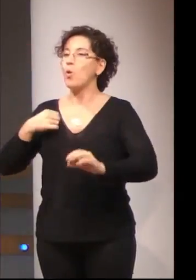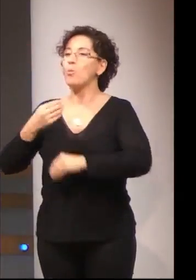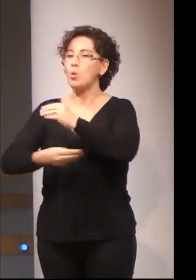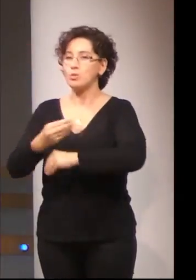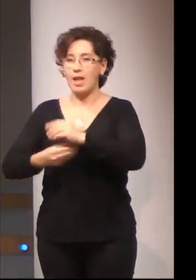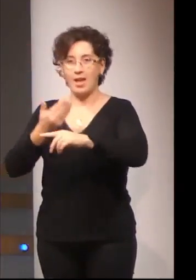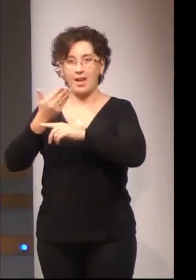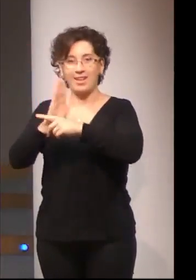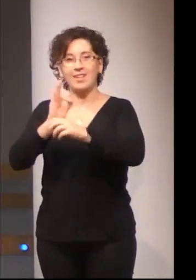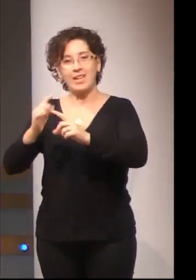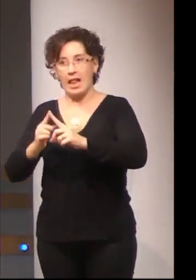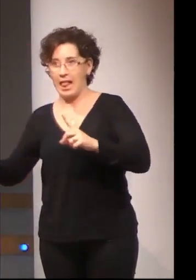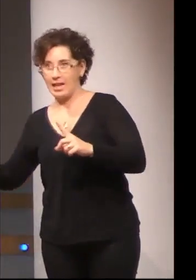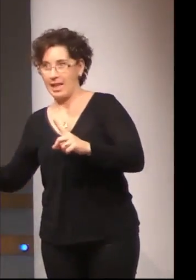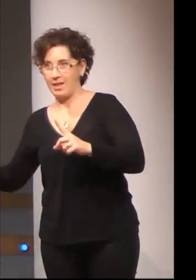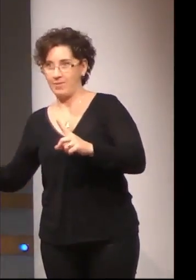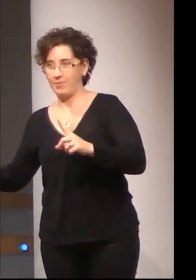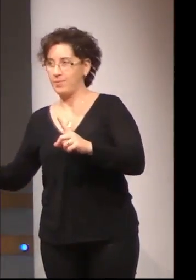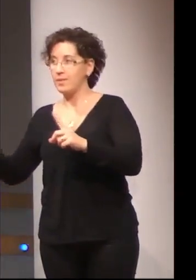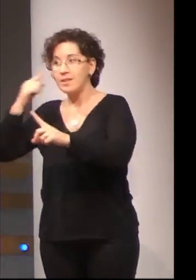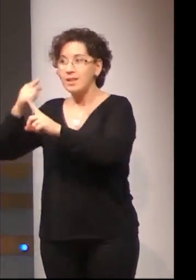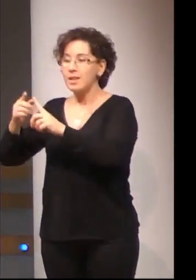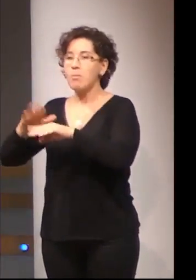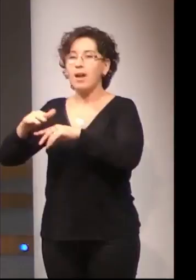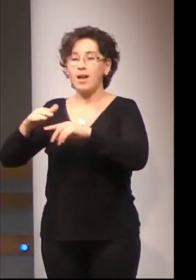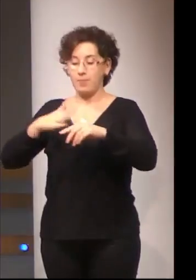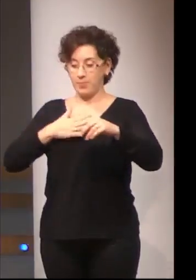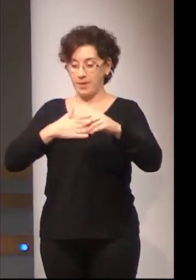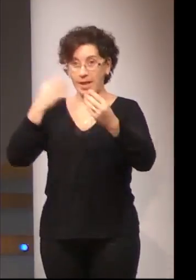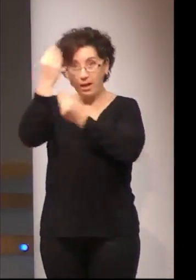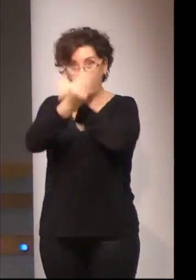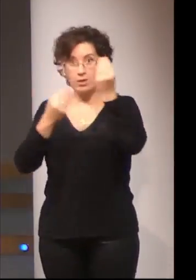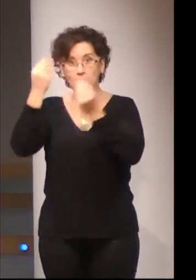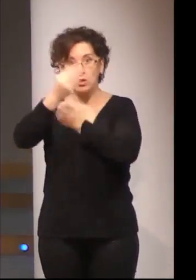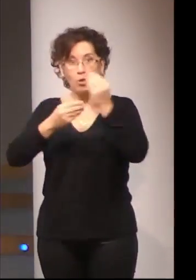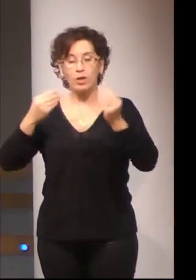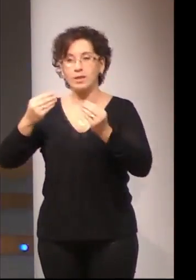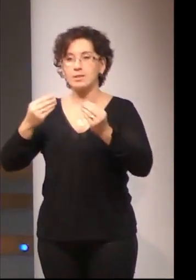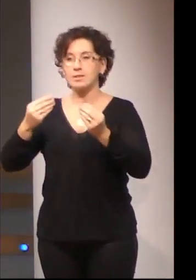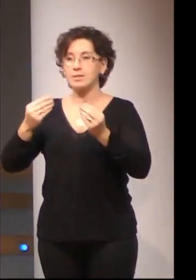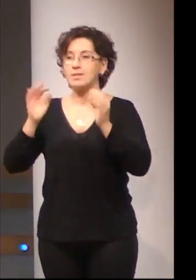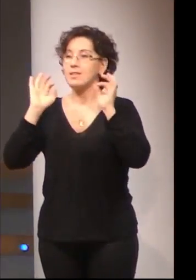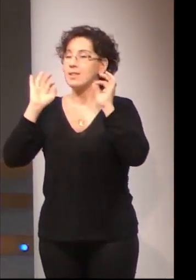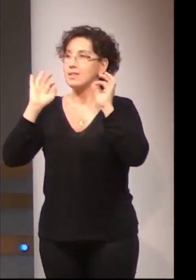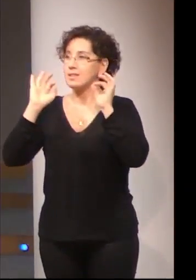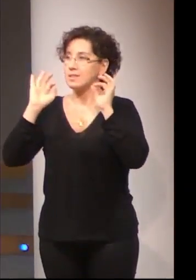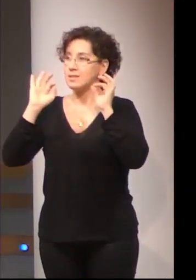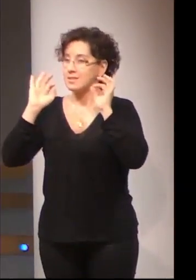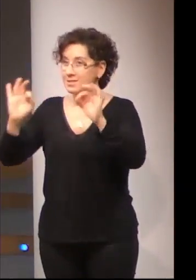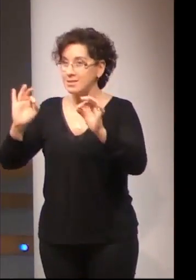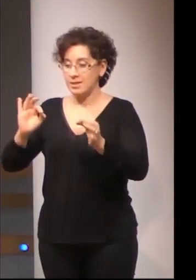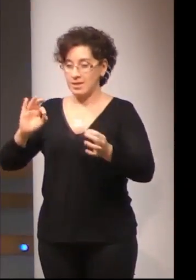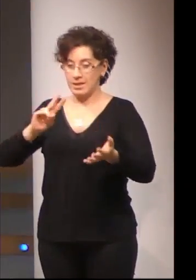para contextualizar un poquito las reflexiones en torno a lo que sería la